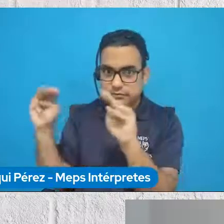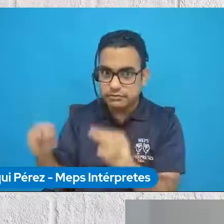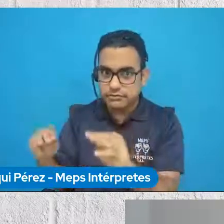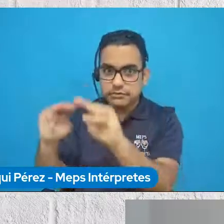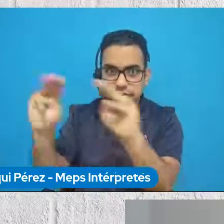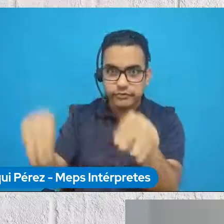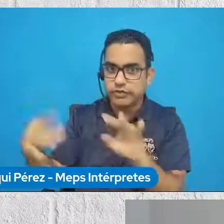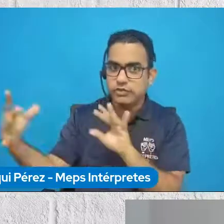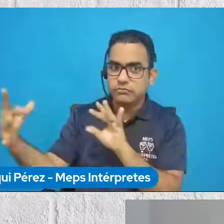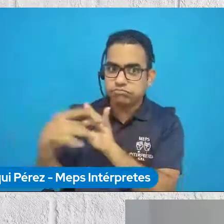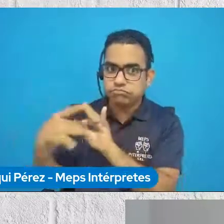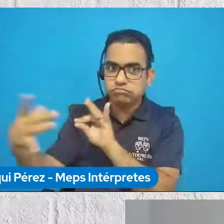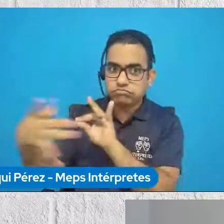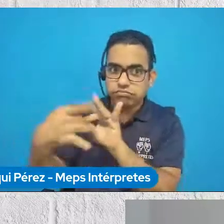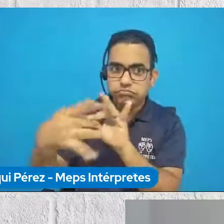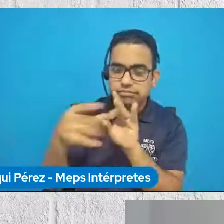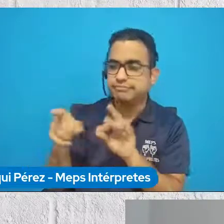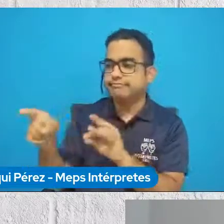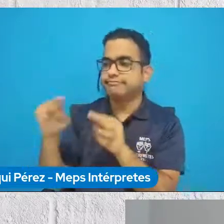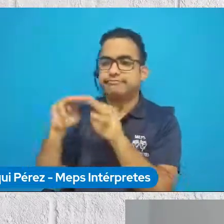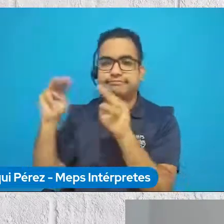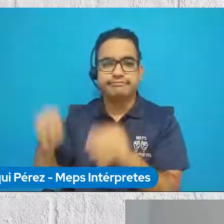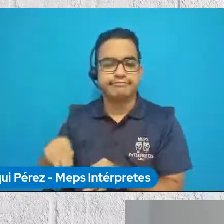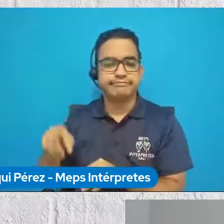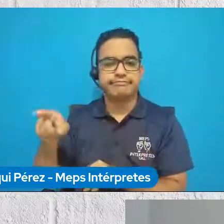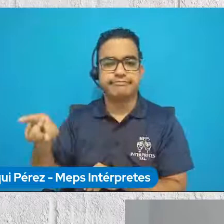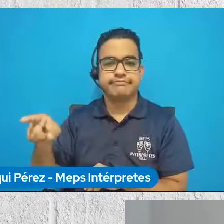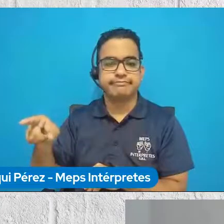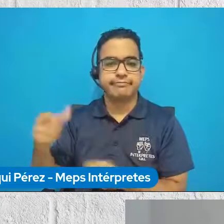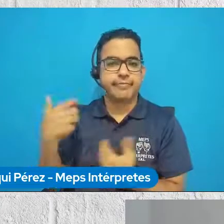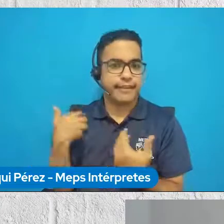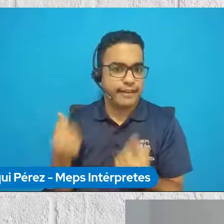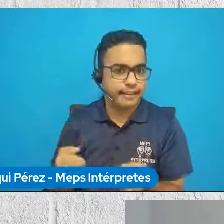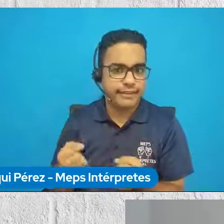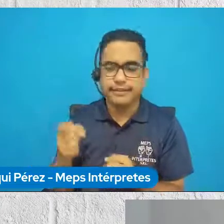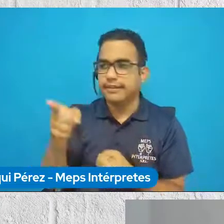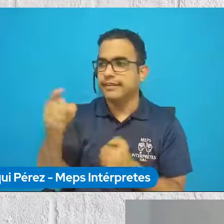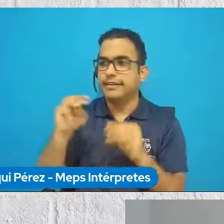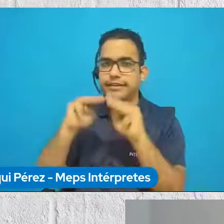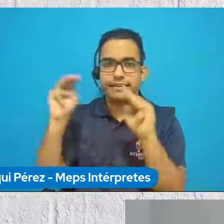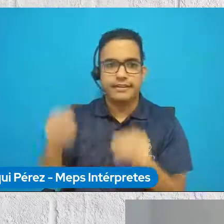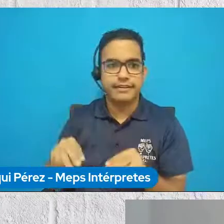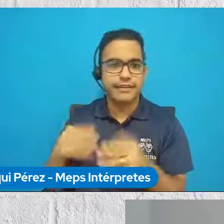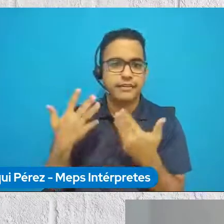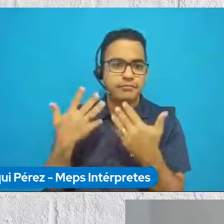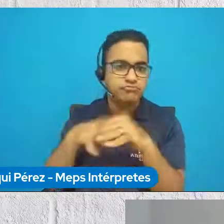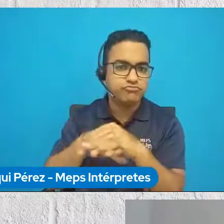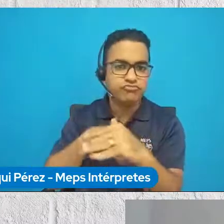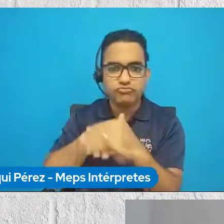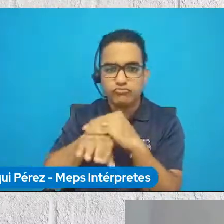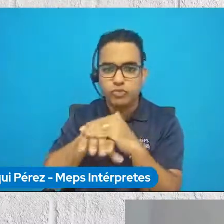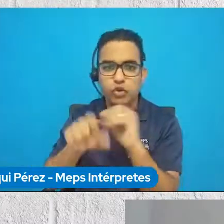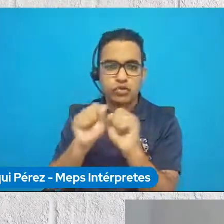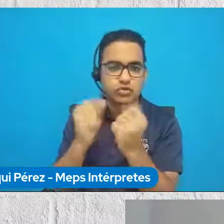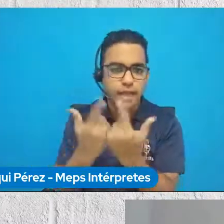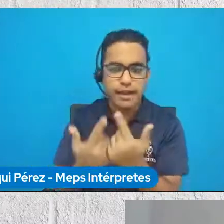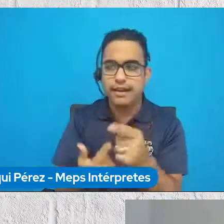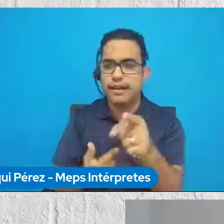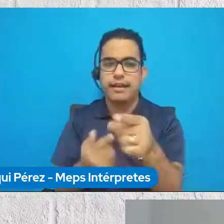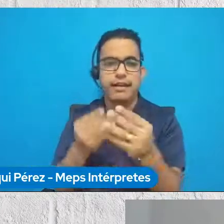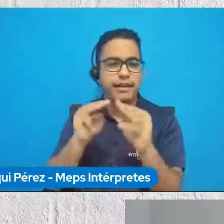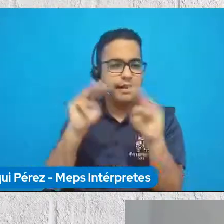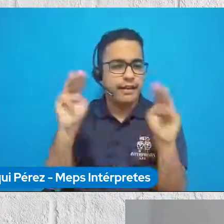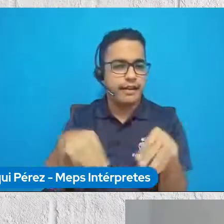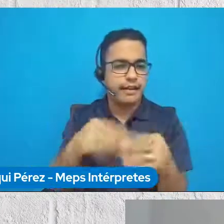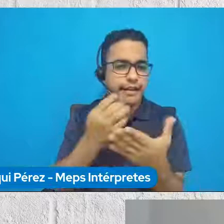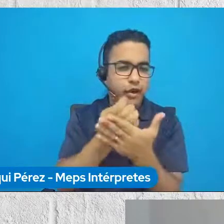has hablado de que han coordinado con el Ministerio de Salud, con el Ministerio de Inclusión Social, con el de Economía y Finanzas, o sea, veo